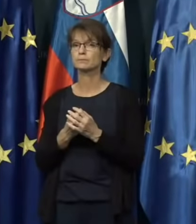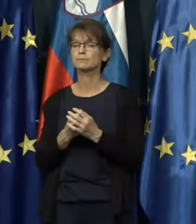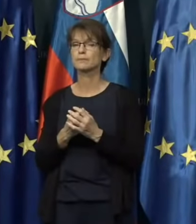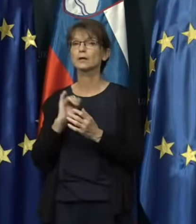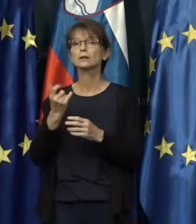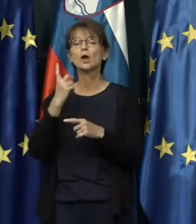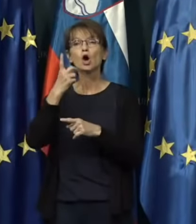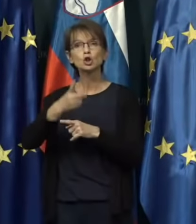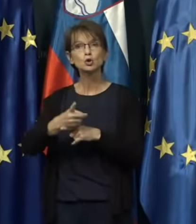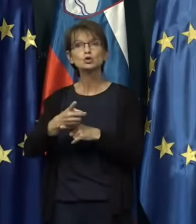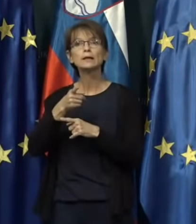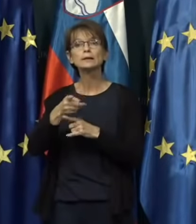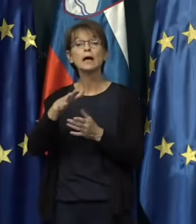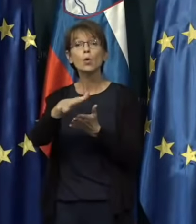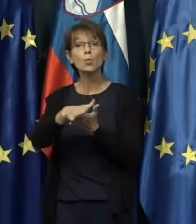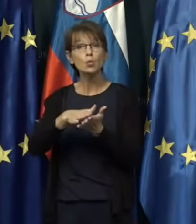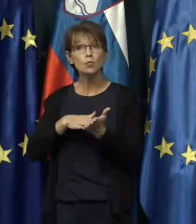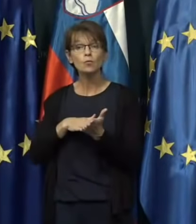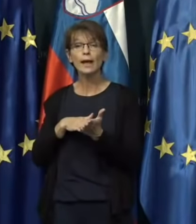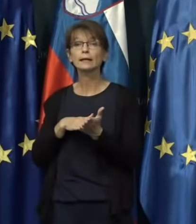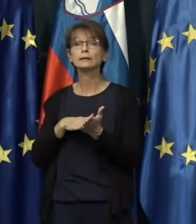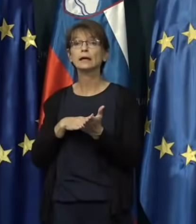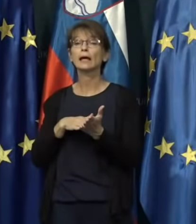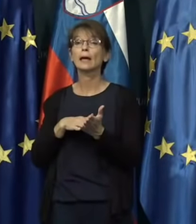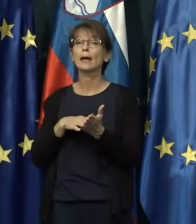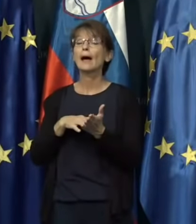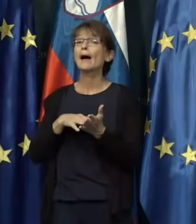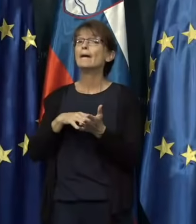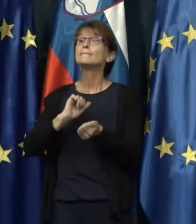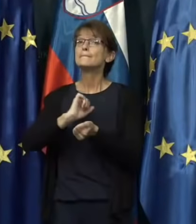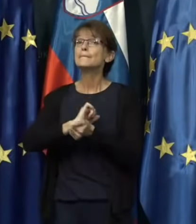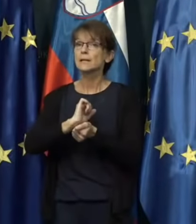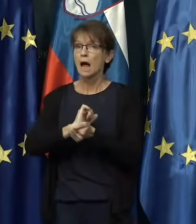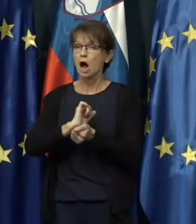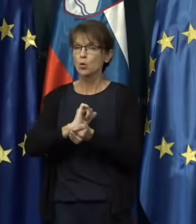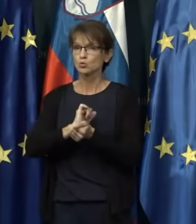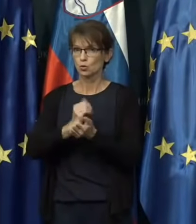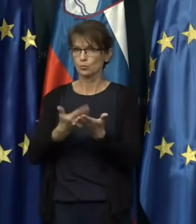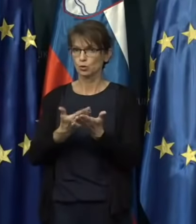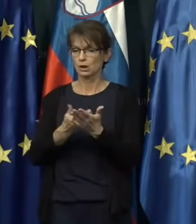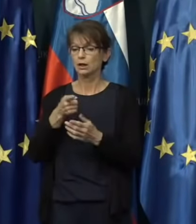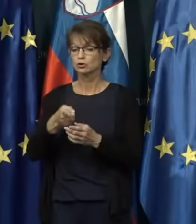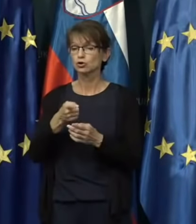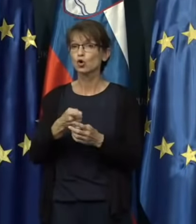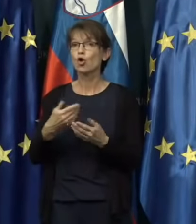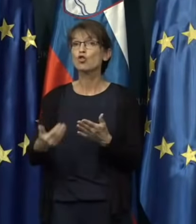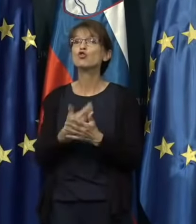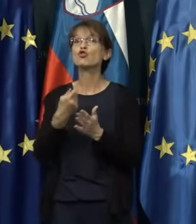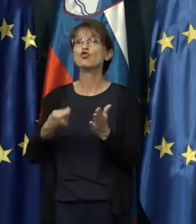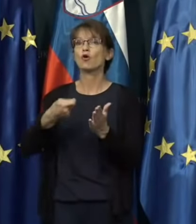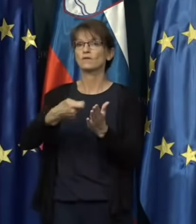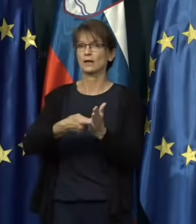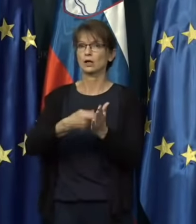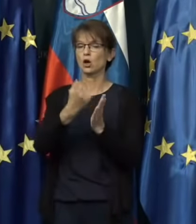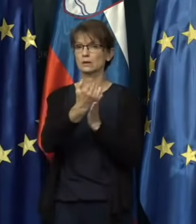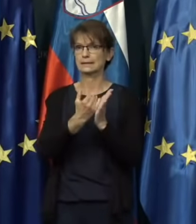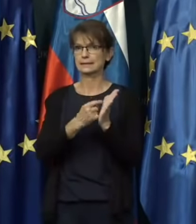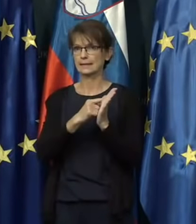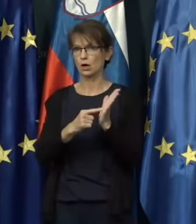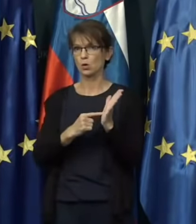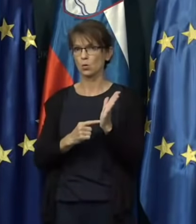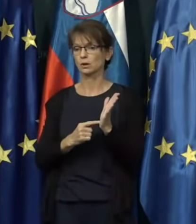uvede pravno podlago z to novelo zakona, z katero bi omogočili